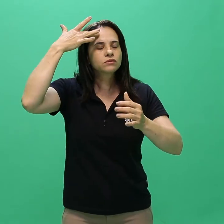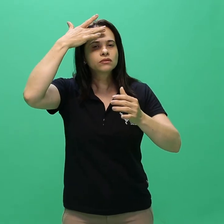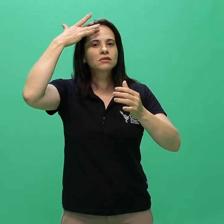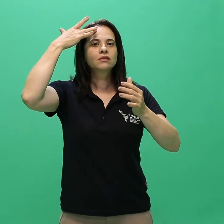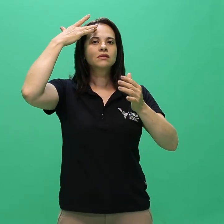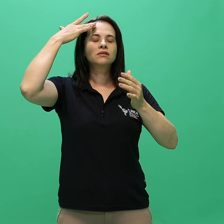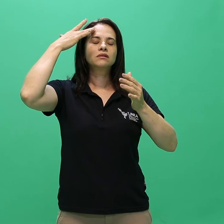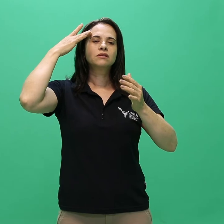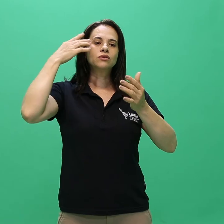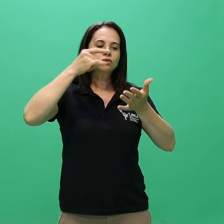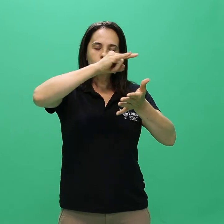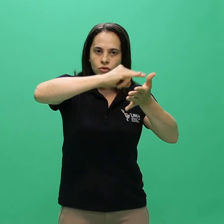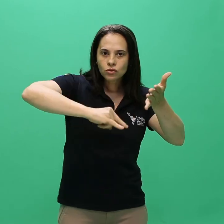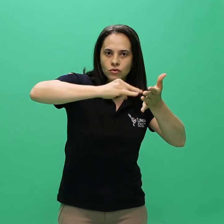.3. 7.5